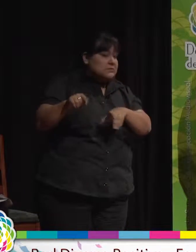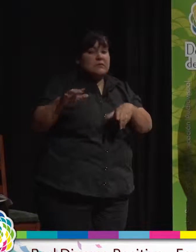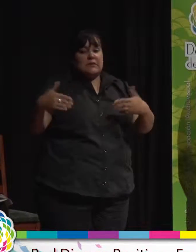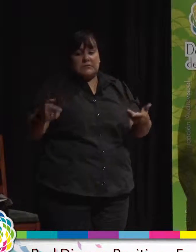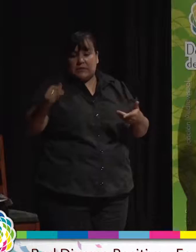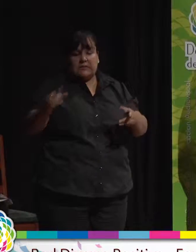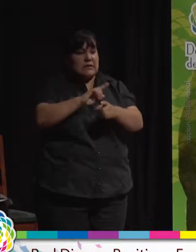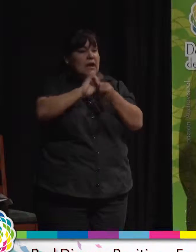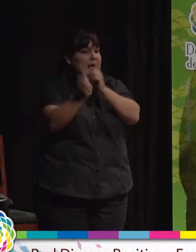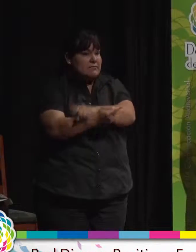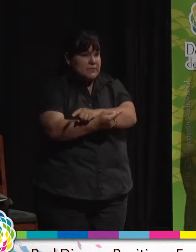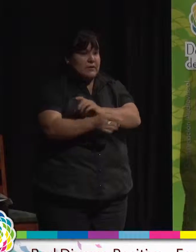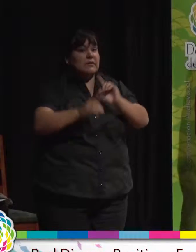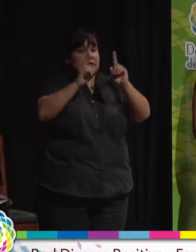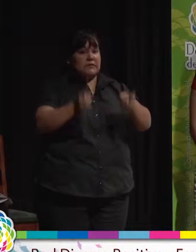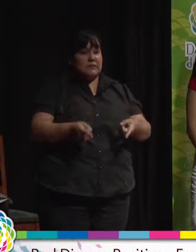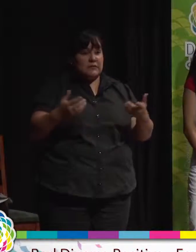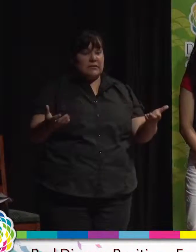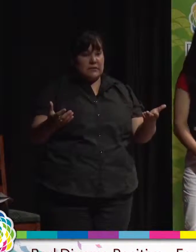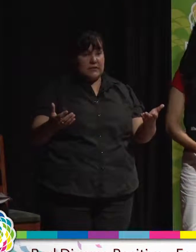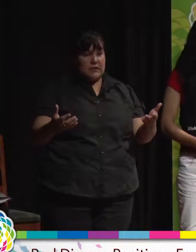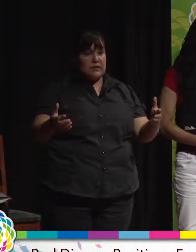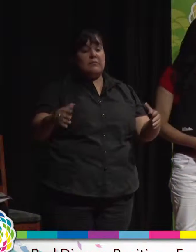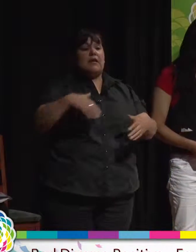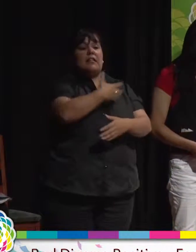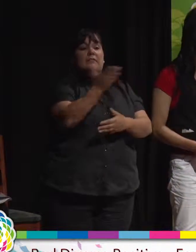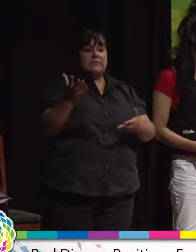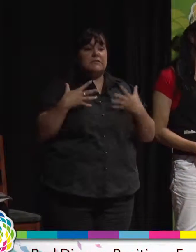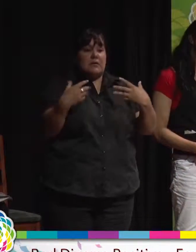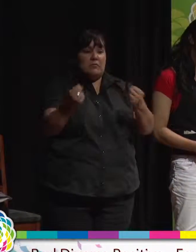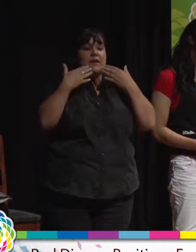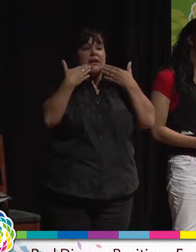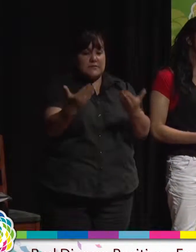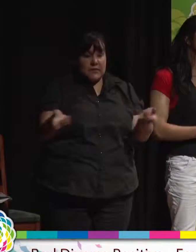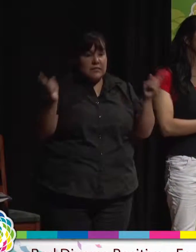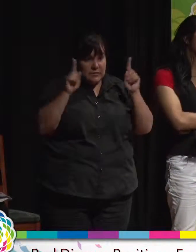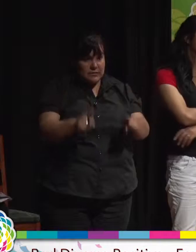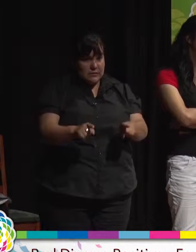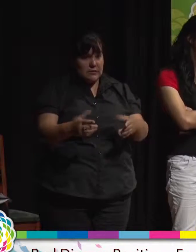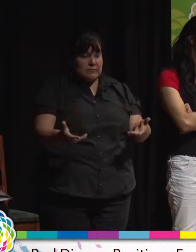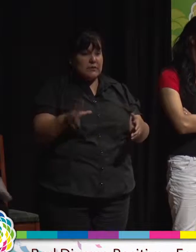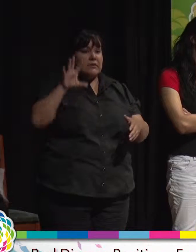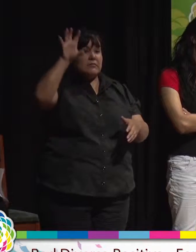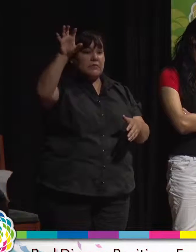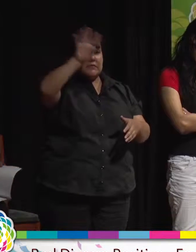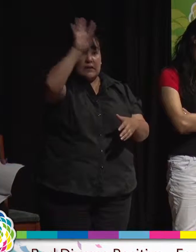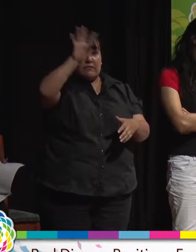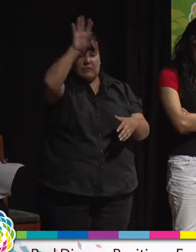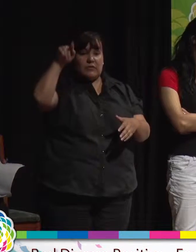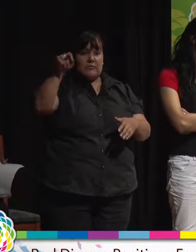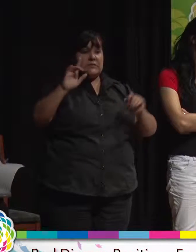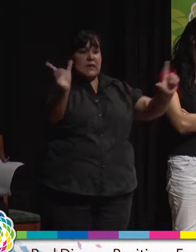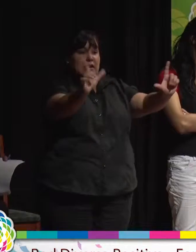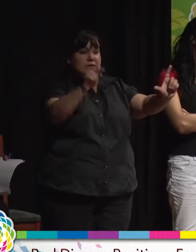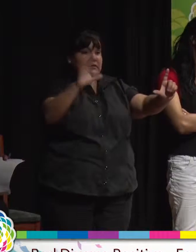Y de paso quería agradecer también a la profesoría del público, bueno, y comunicarles que en Formosa, a los medios locales directamente